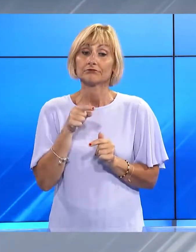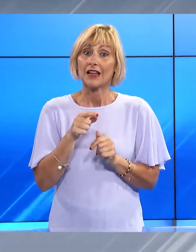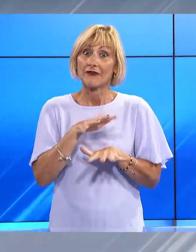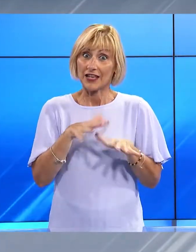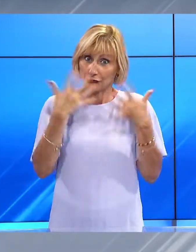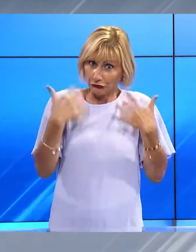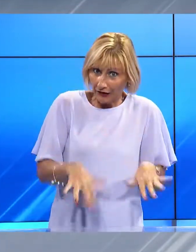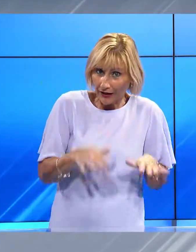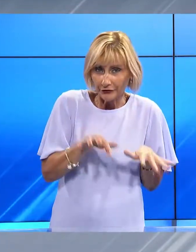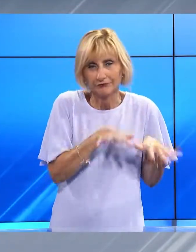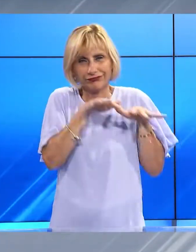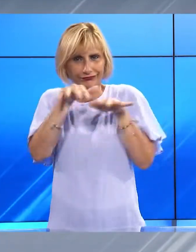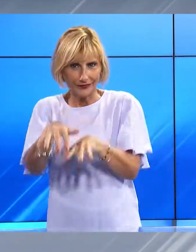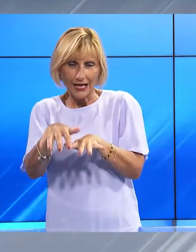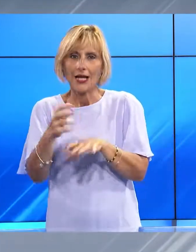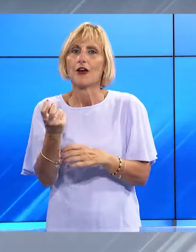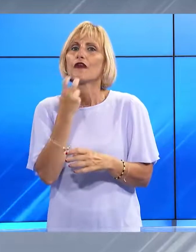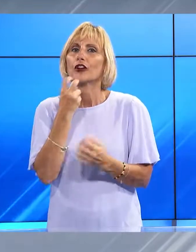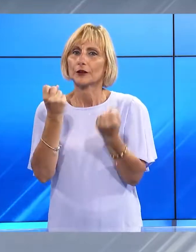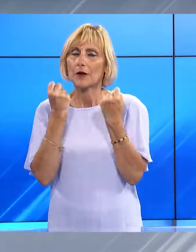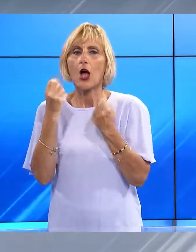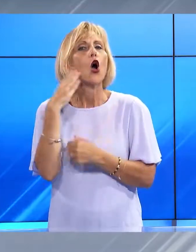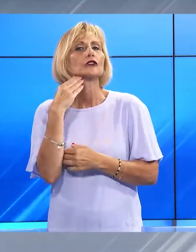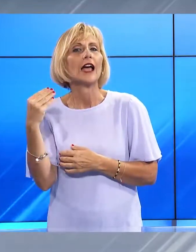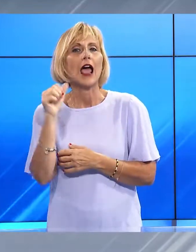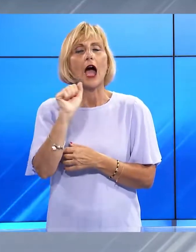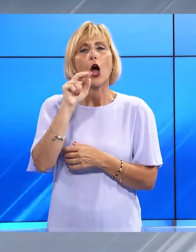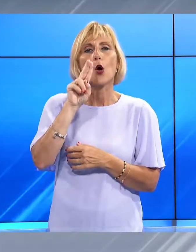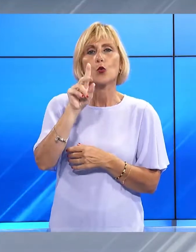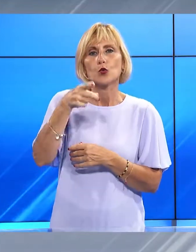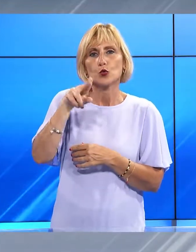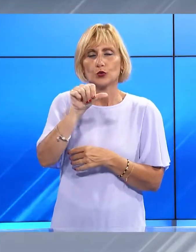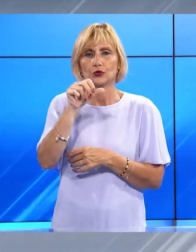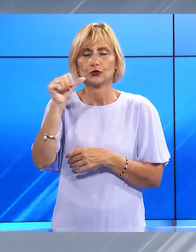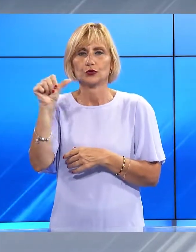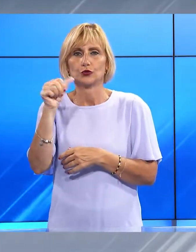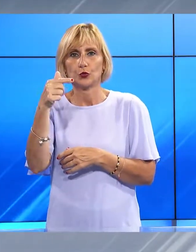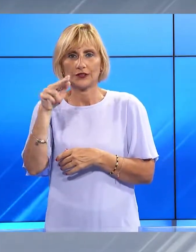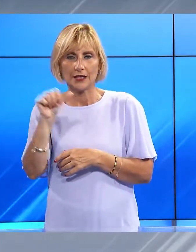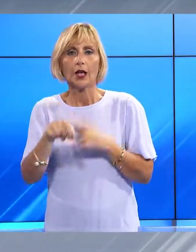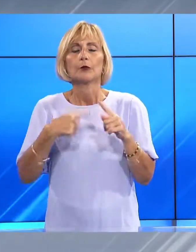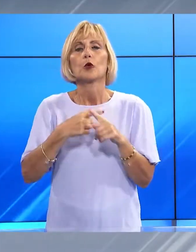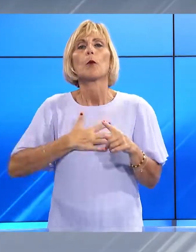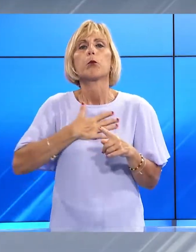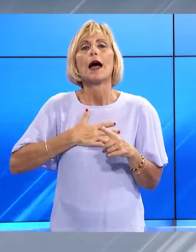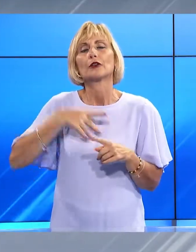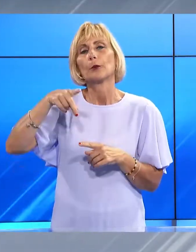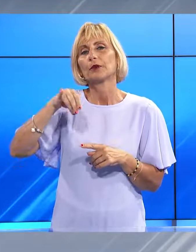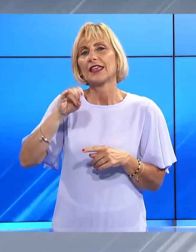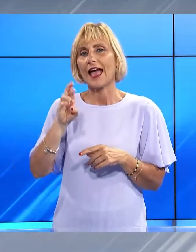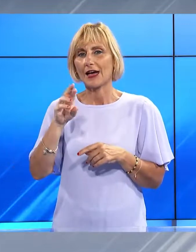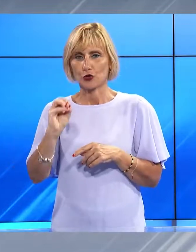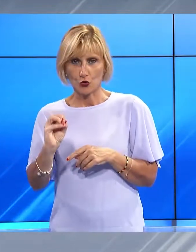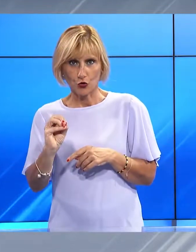Marmi, dove verranno interessati l'Hotel Augustus e il Bagno Piero. Sei settimane in tutto che vedranno al lavoro oltre